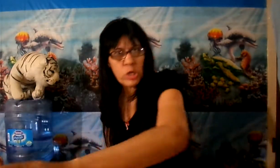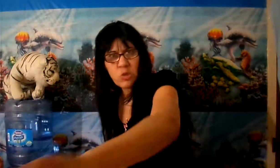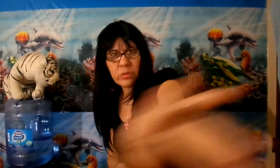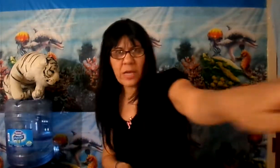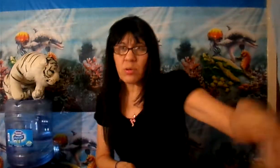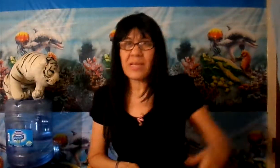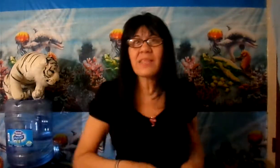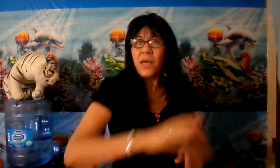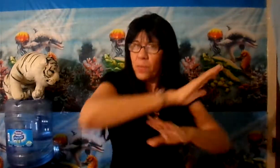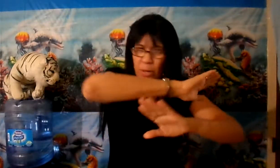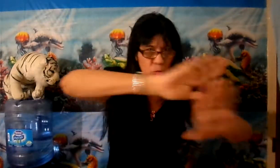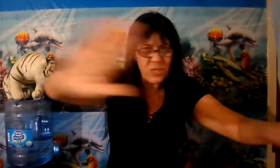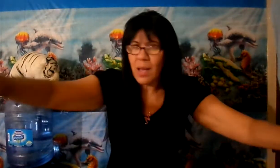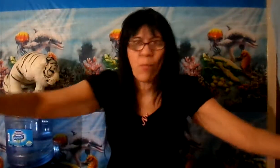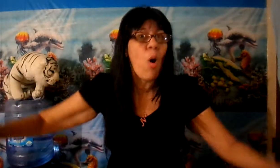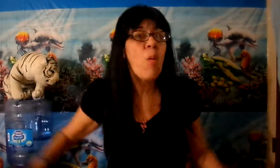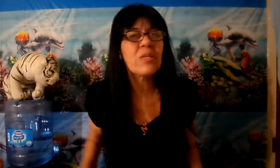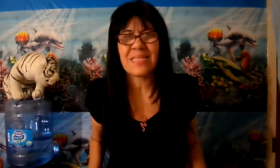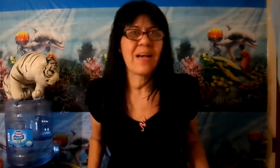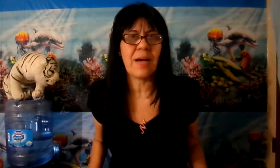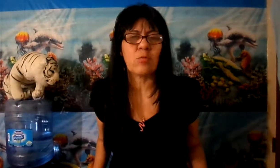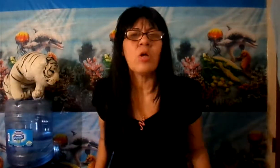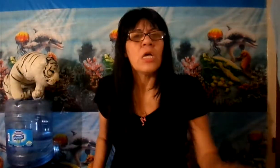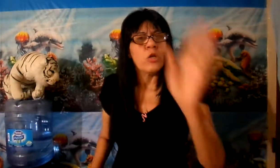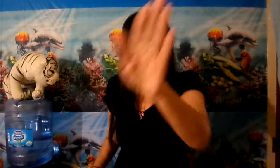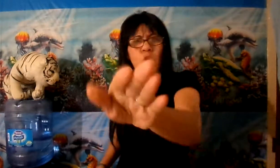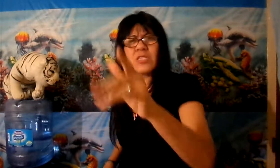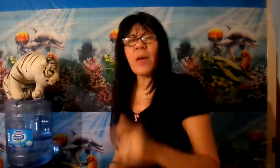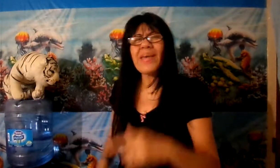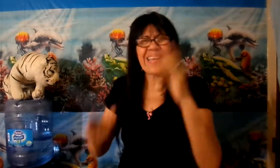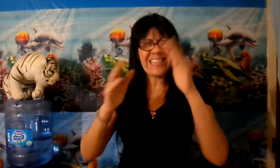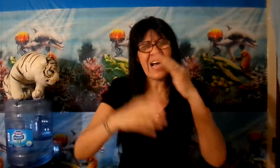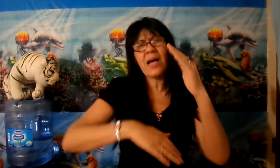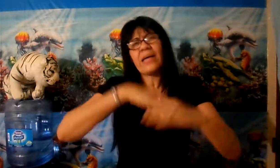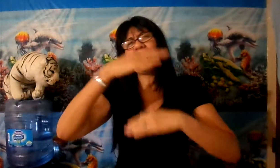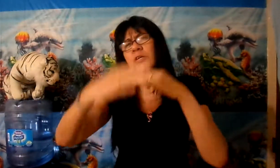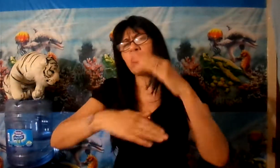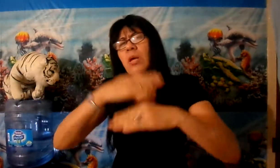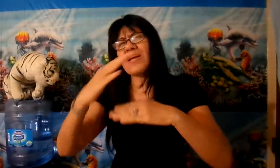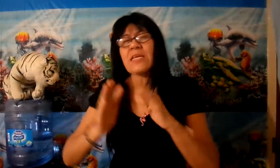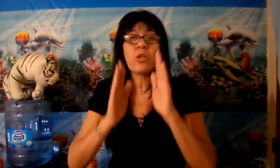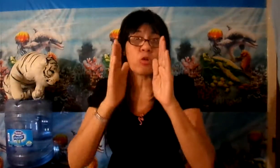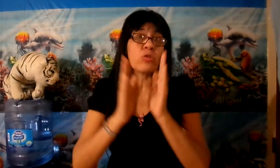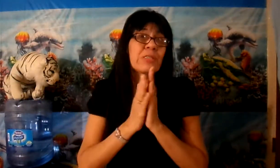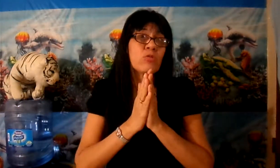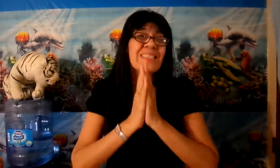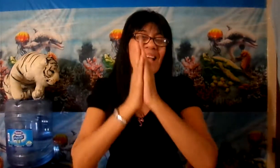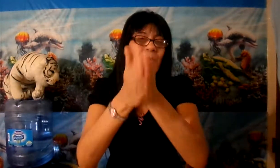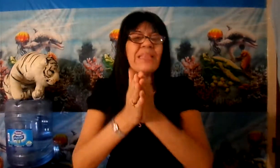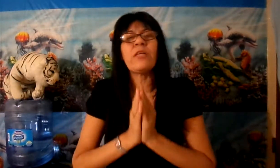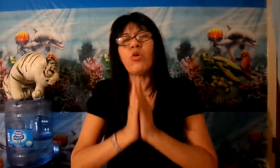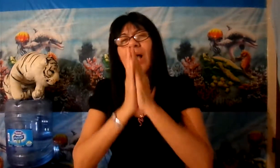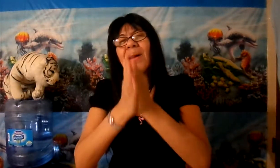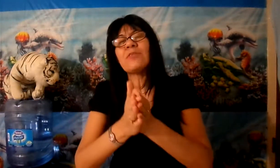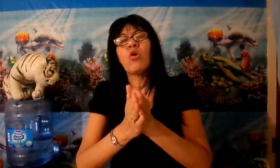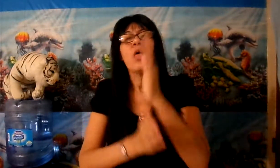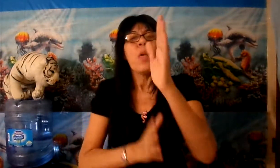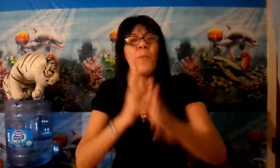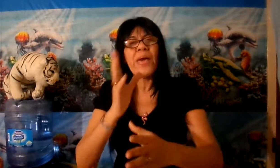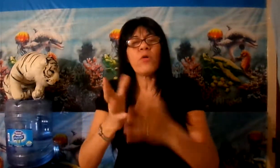insultando a nadie, pero no sean bobos ni zánganos. Dios sabe que esto está pasando y que Donatron está metiendo la mano. Pero